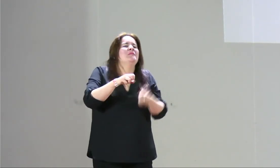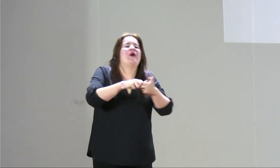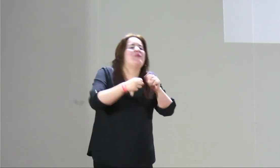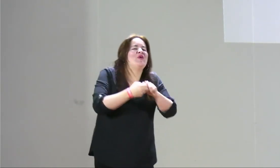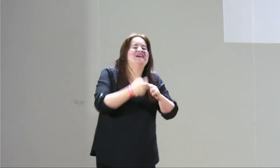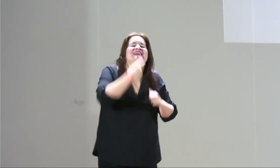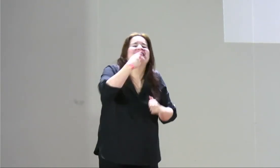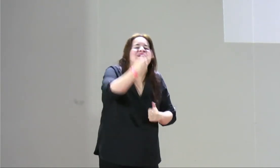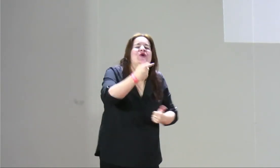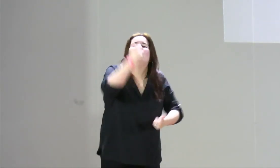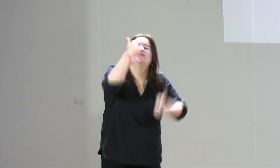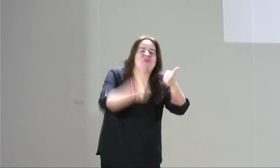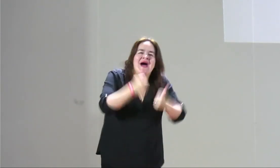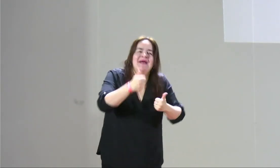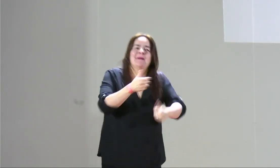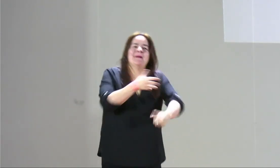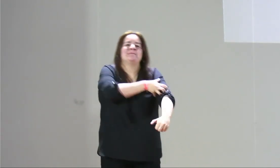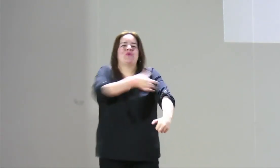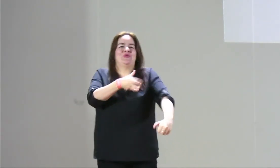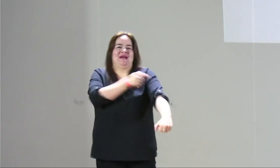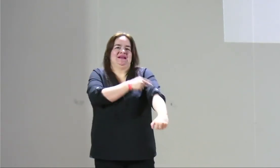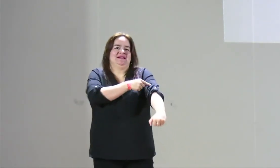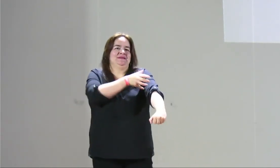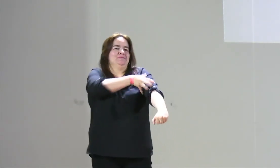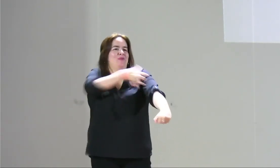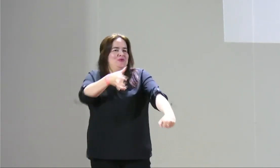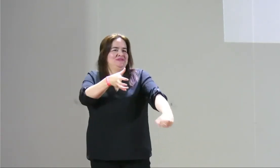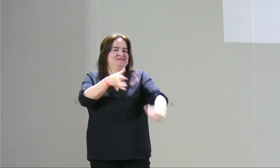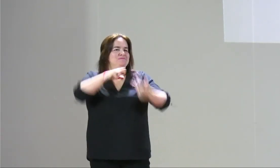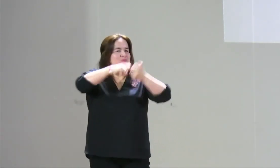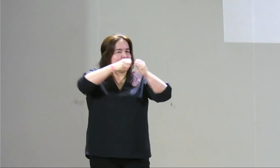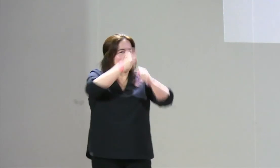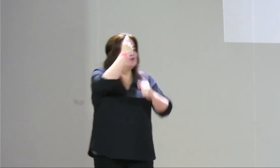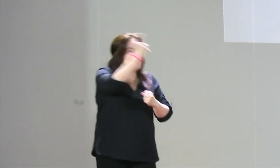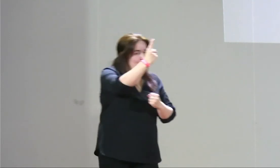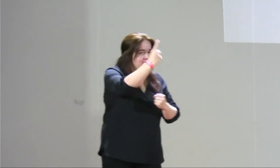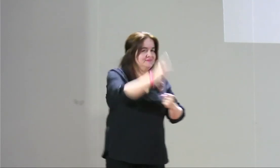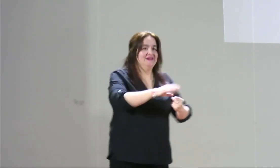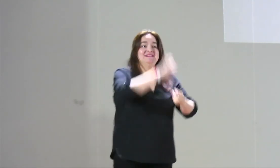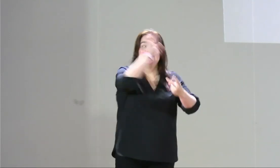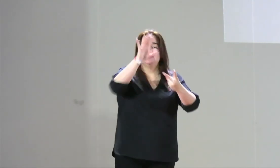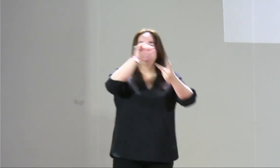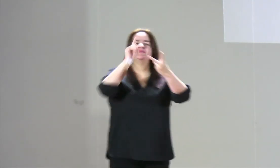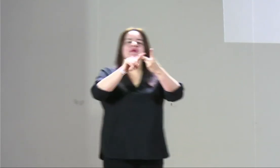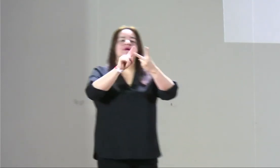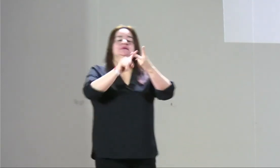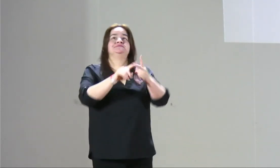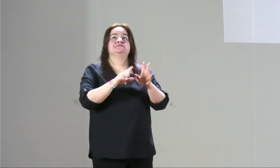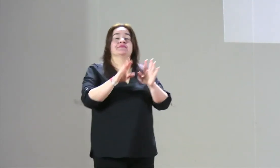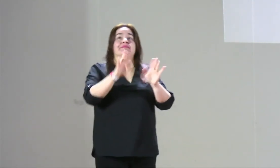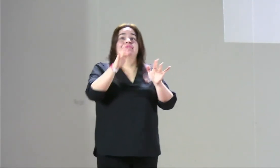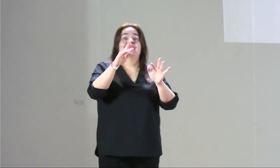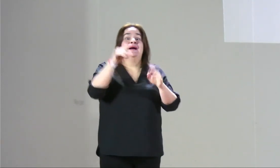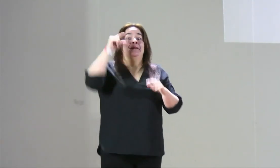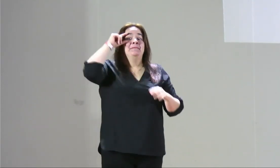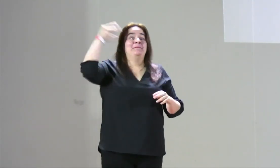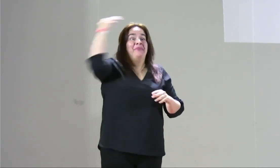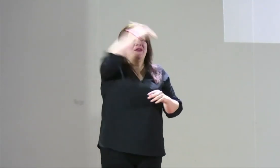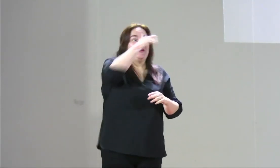se recoge información se almacenan los datos pero no se hace nada entonces aquí necesitamos el empoderamiento a la mujer